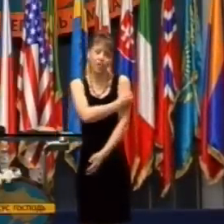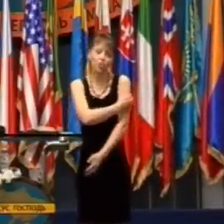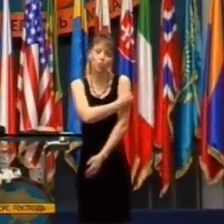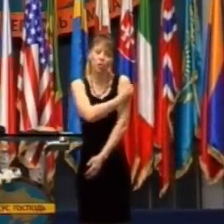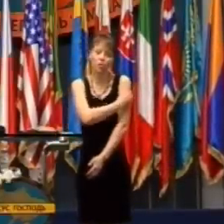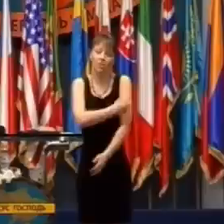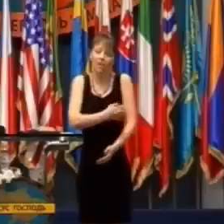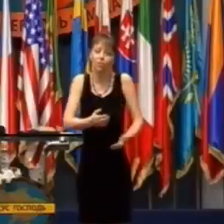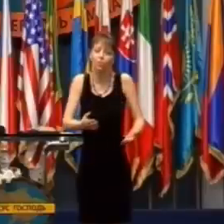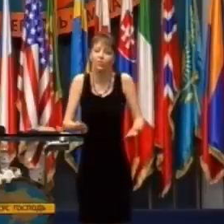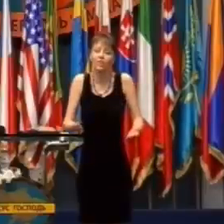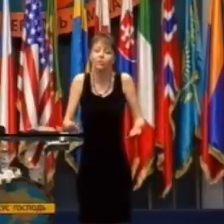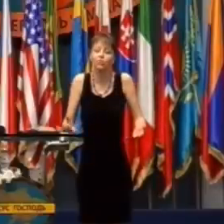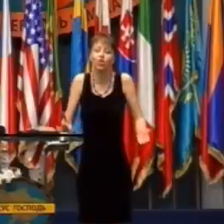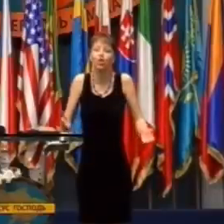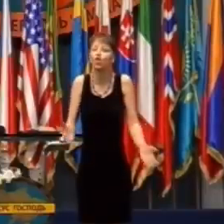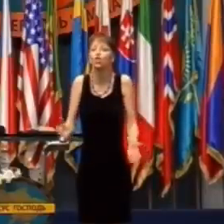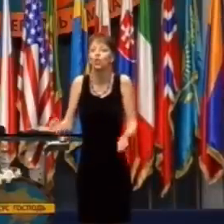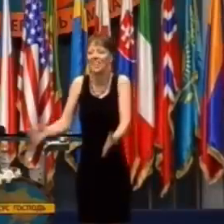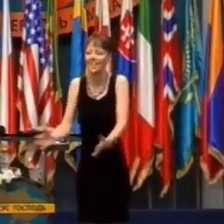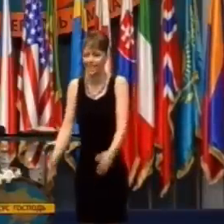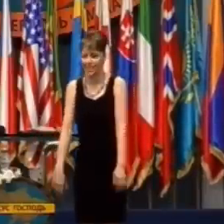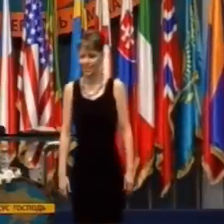nemyslím si, že to tak ešte je.